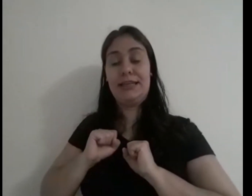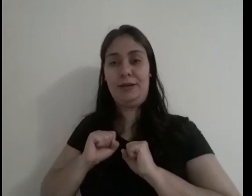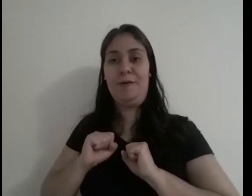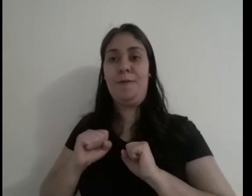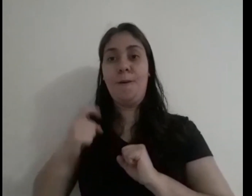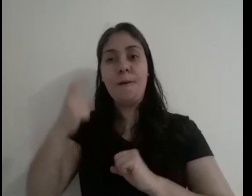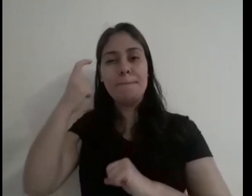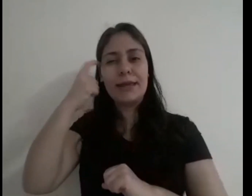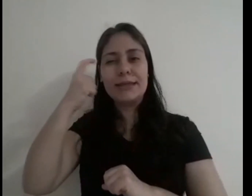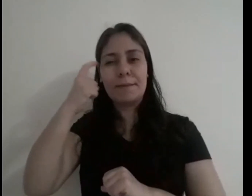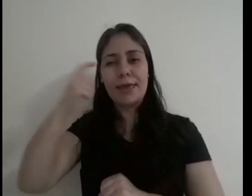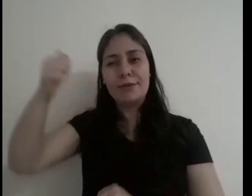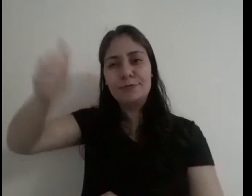adquirido o senso crítico.